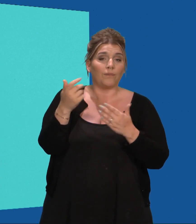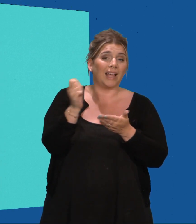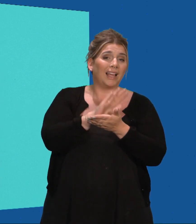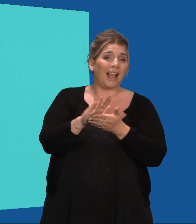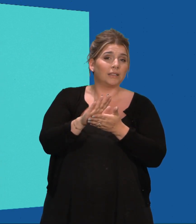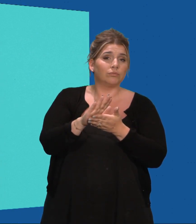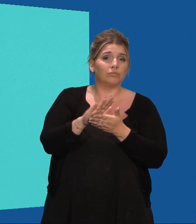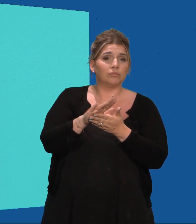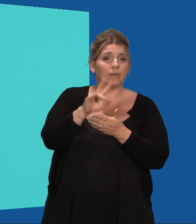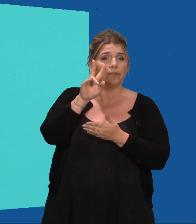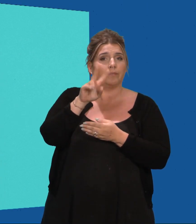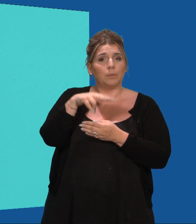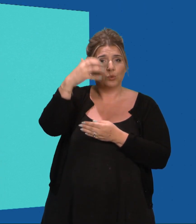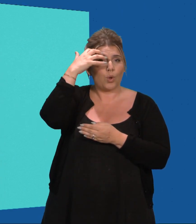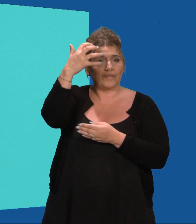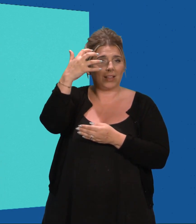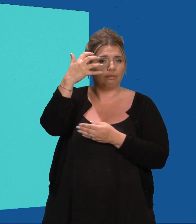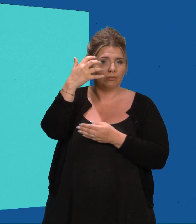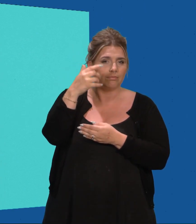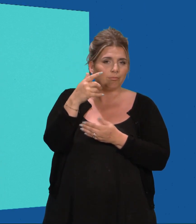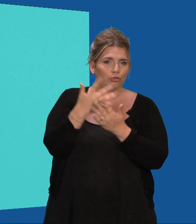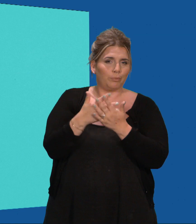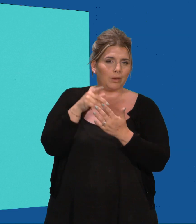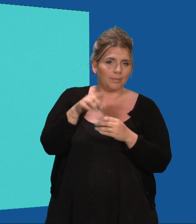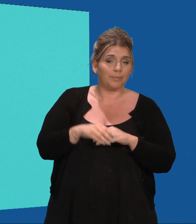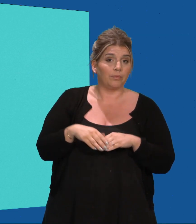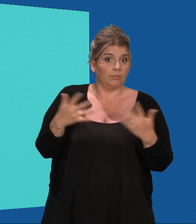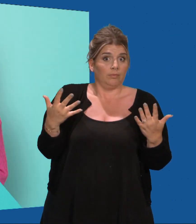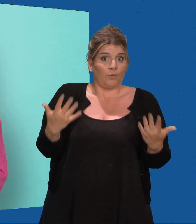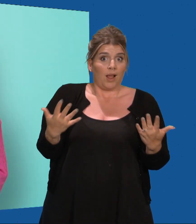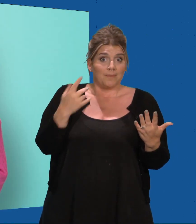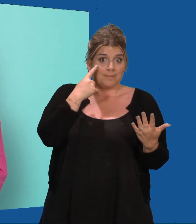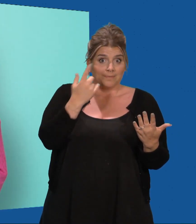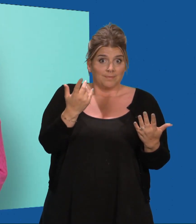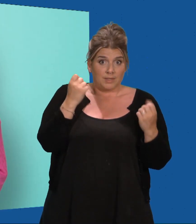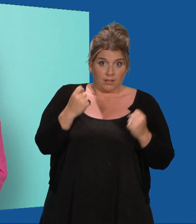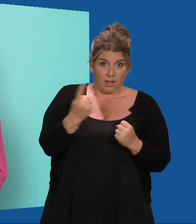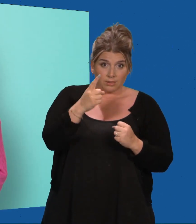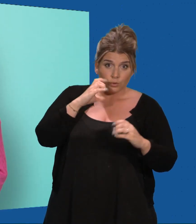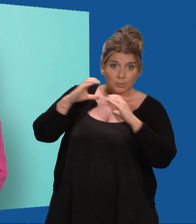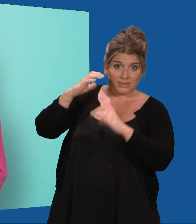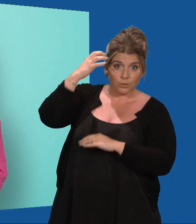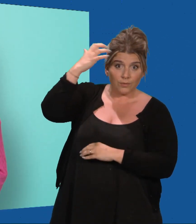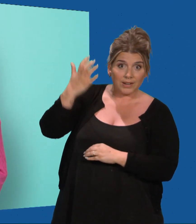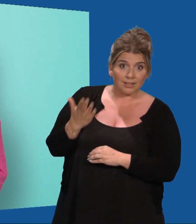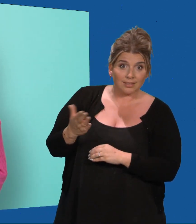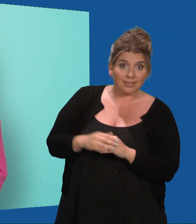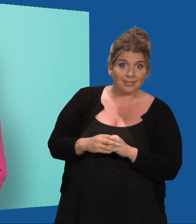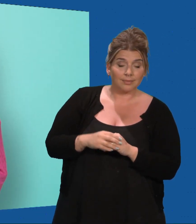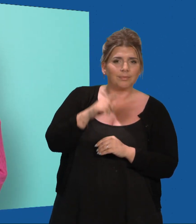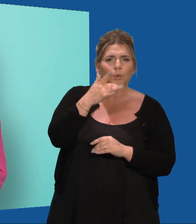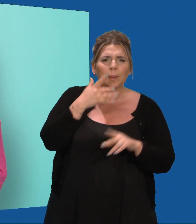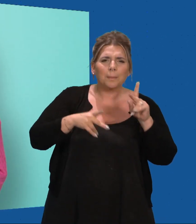Zie zo, nu kan je altijd en overal communiceren met de overheid. Wil je nog meer weten over communiceren met de